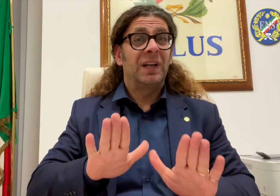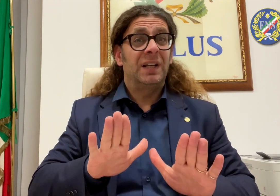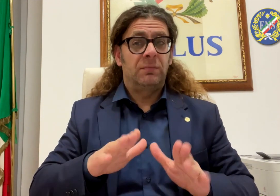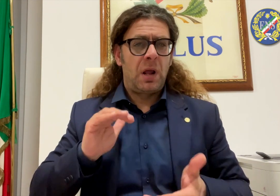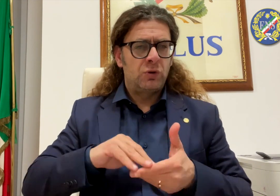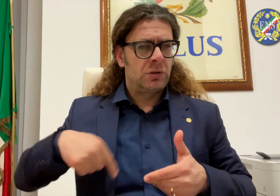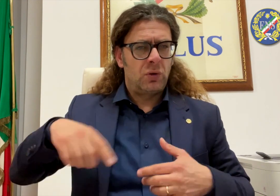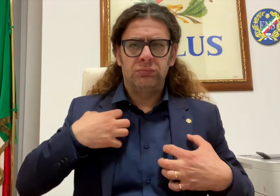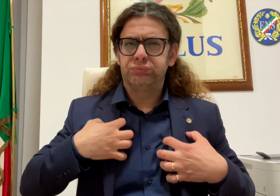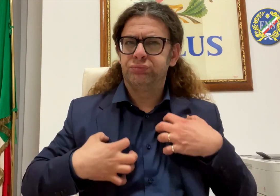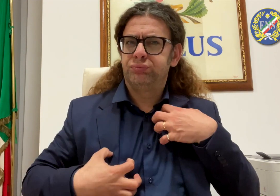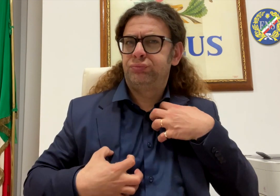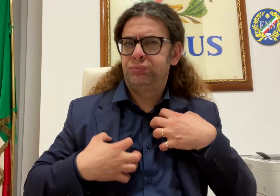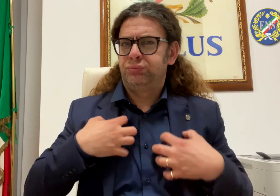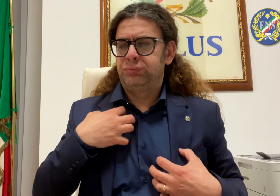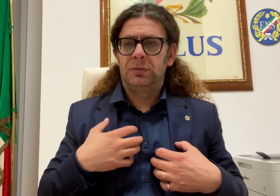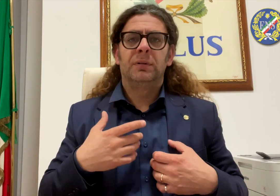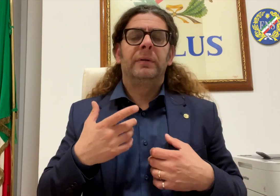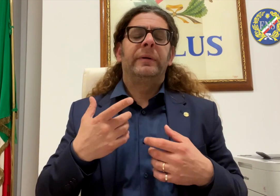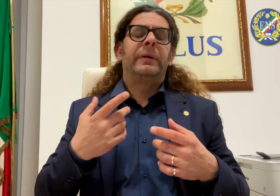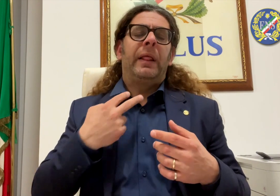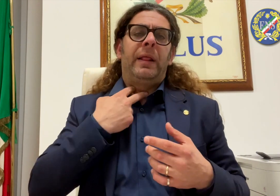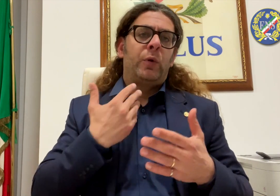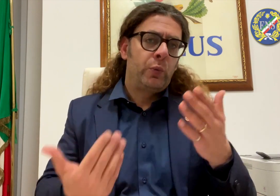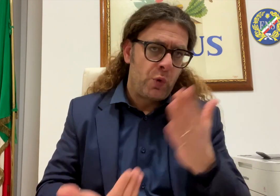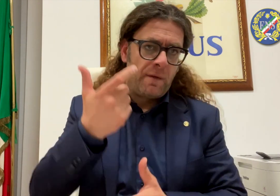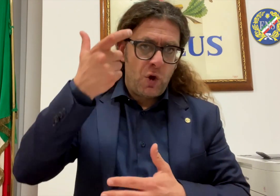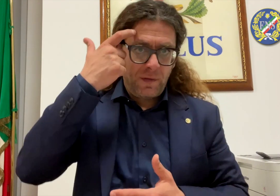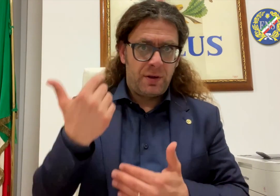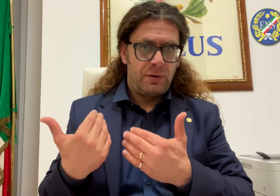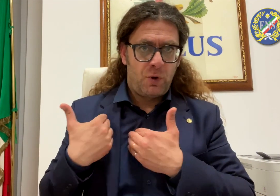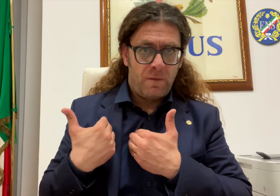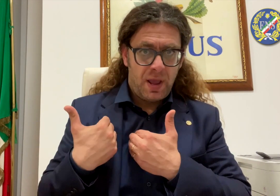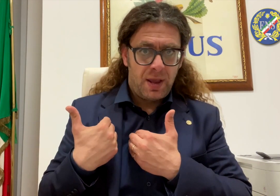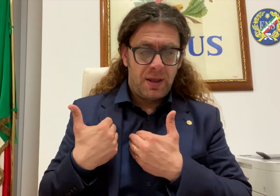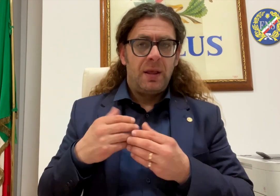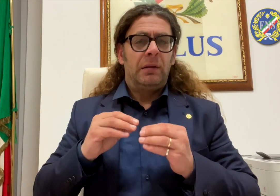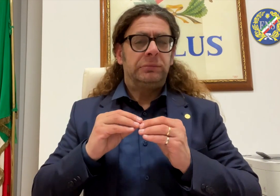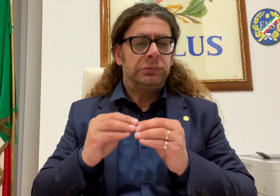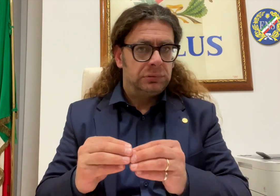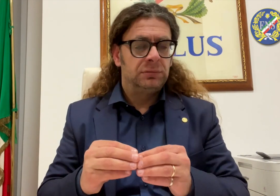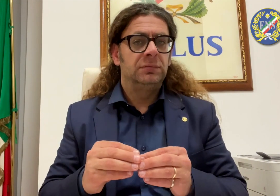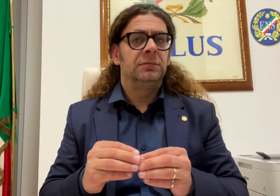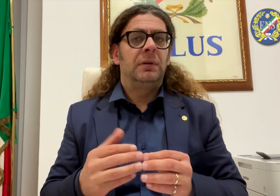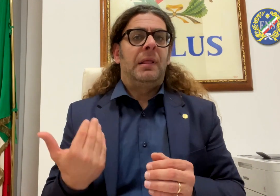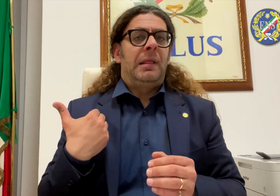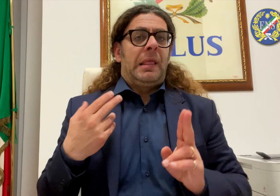sui diritti delle persone con disabilità. È stato illustrato il nuovo regolamento dell'Osservatorio Nazionale